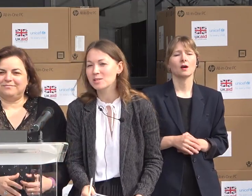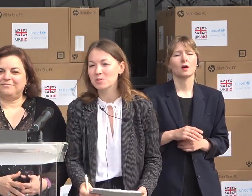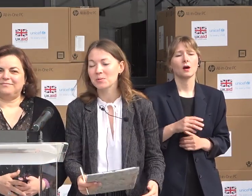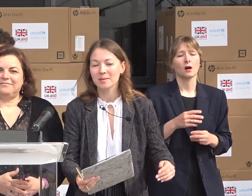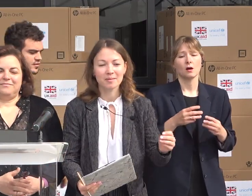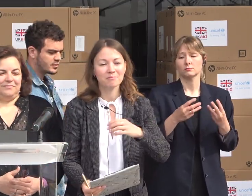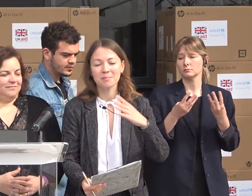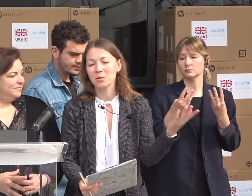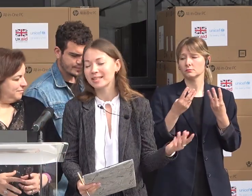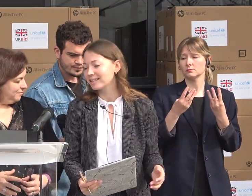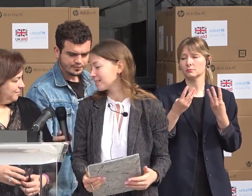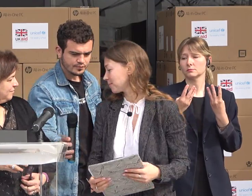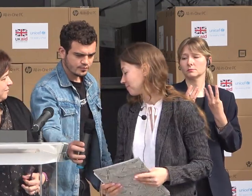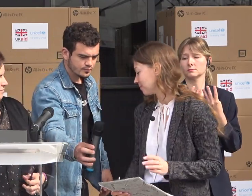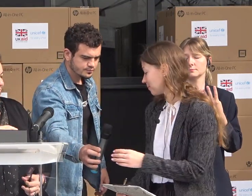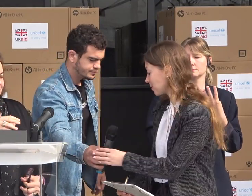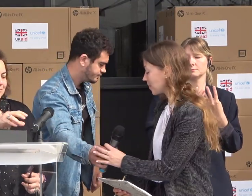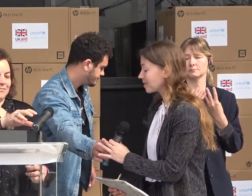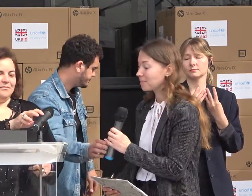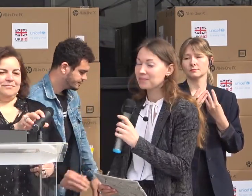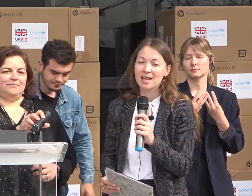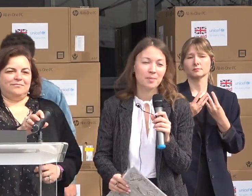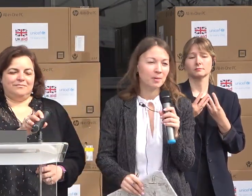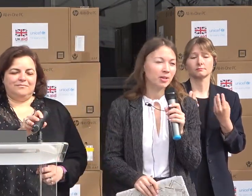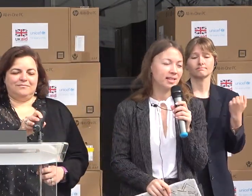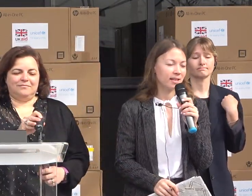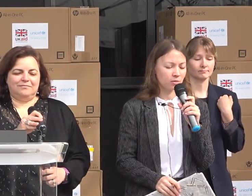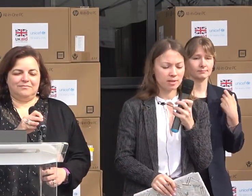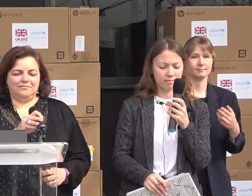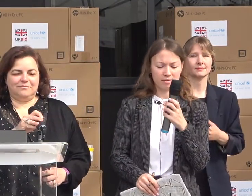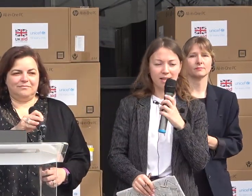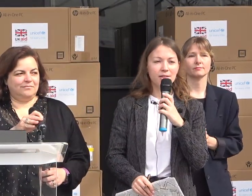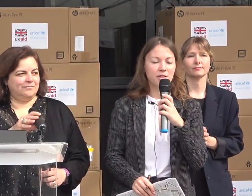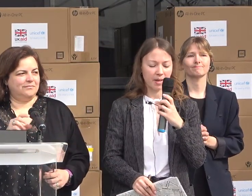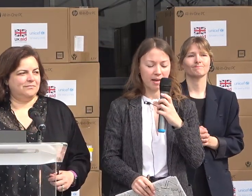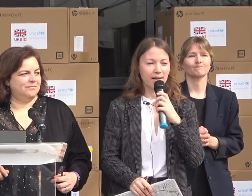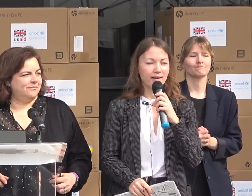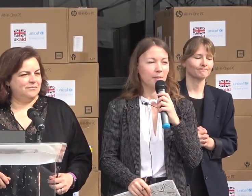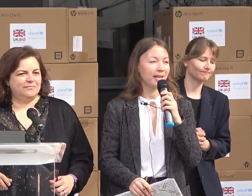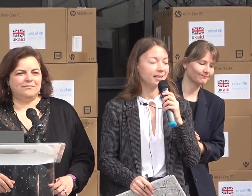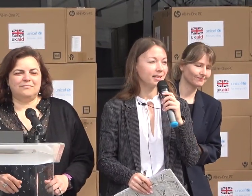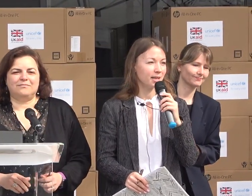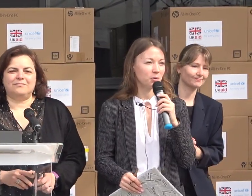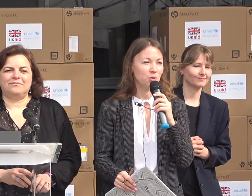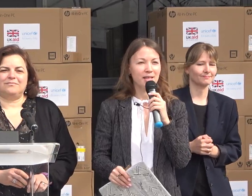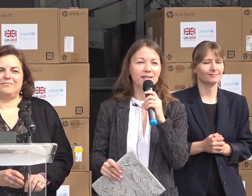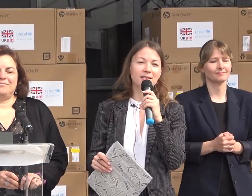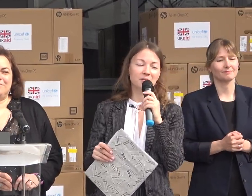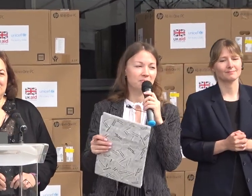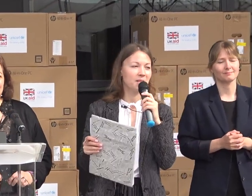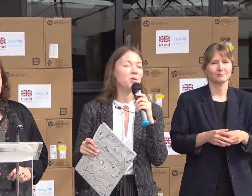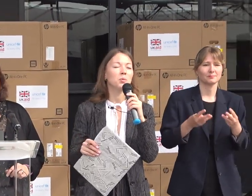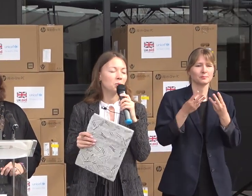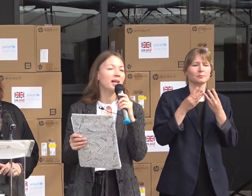Domnul Ministru, m-am hotărât M-am hotărât să renunț la cel pe care l-a pregătit eu și